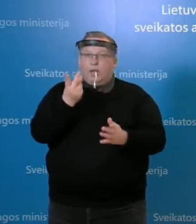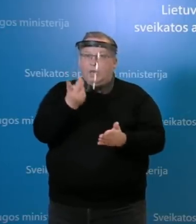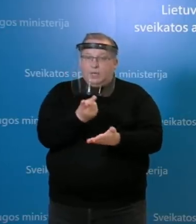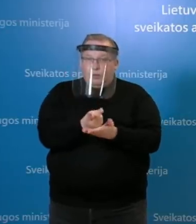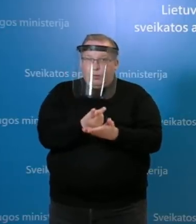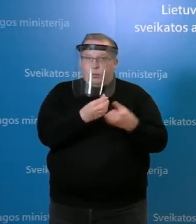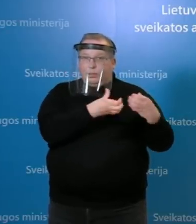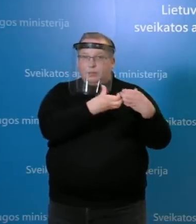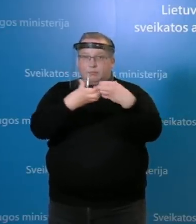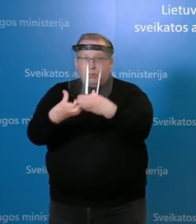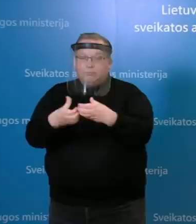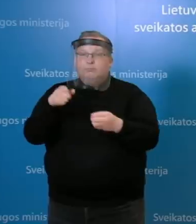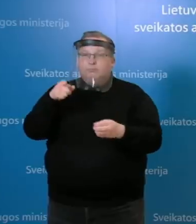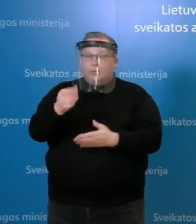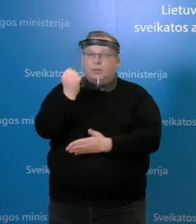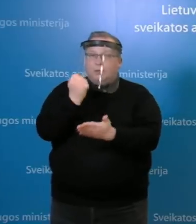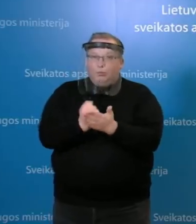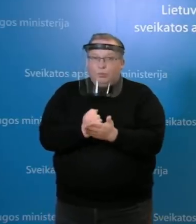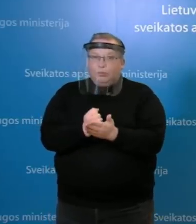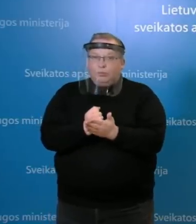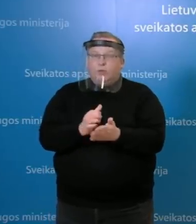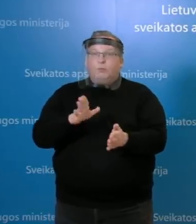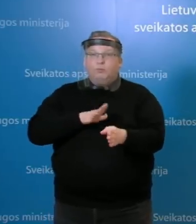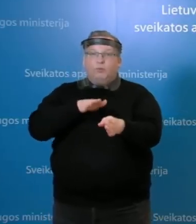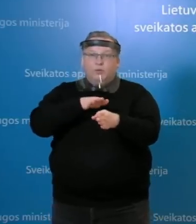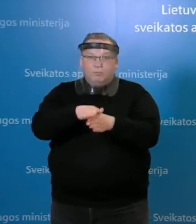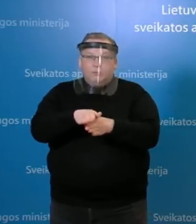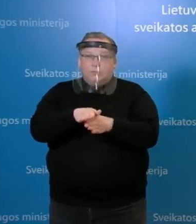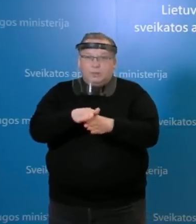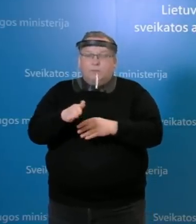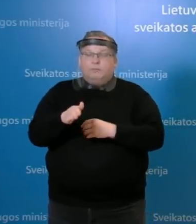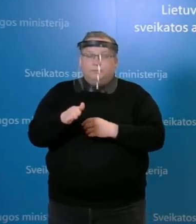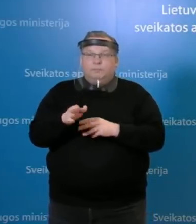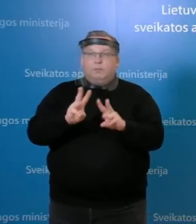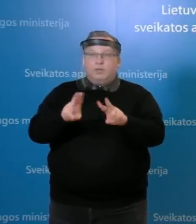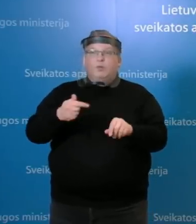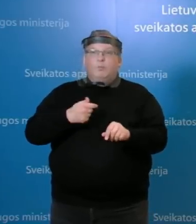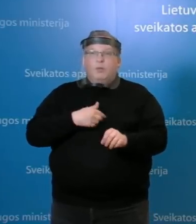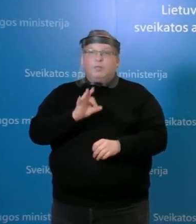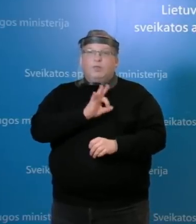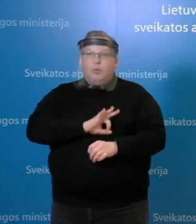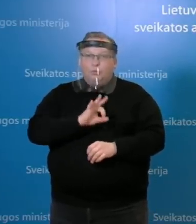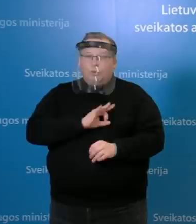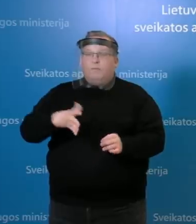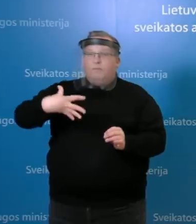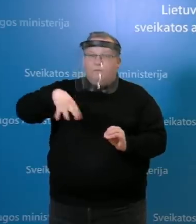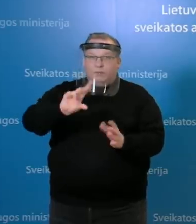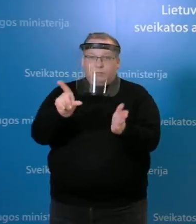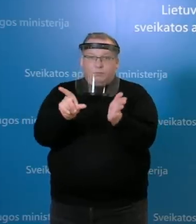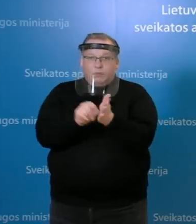jokios abejonės pasidelkiant personalą ir tai buvo atlikta NVSC nurodymų, ir mes nurodymė naudoti visas